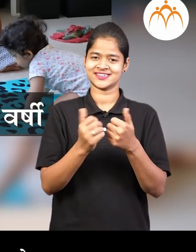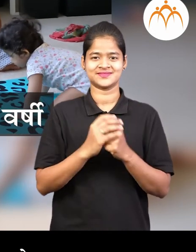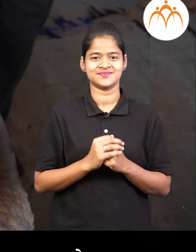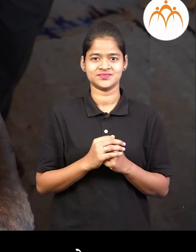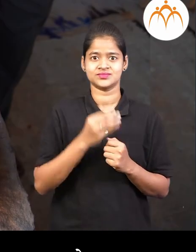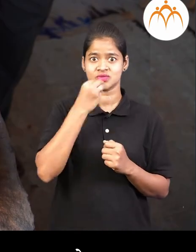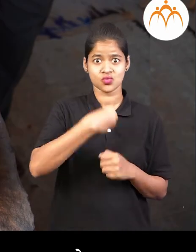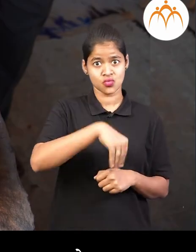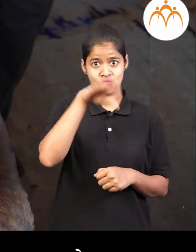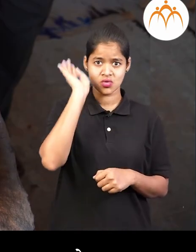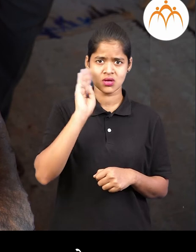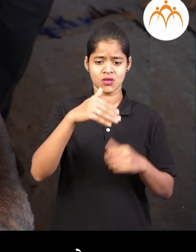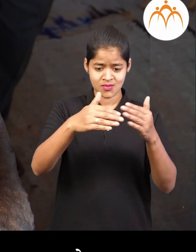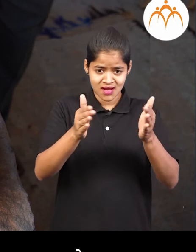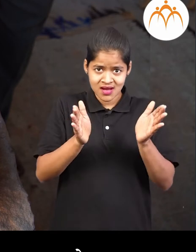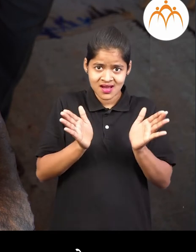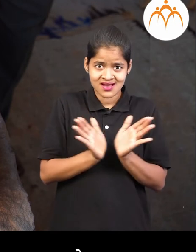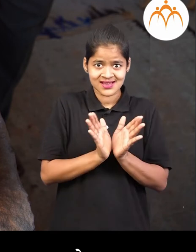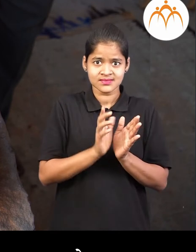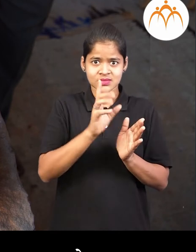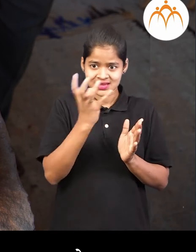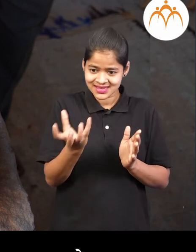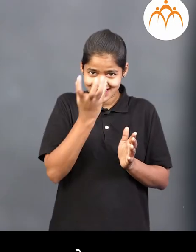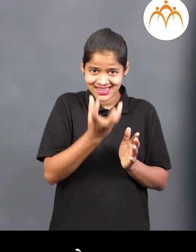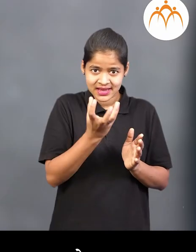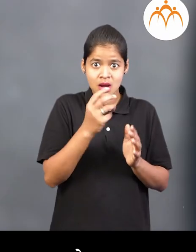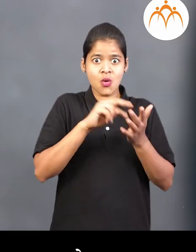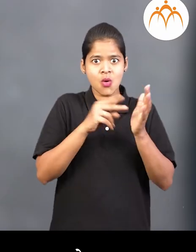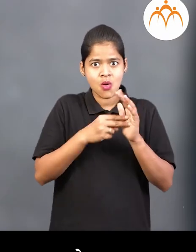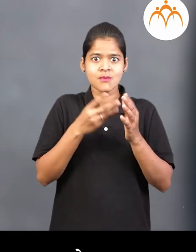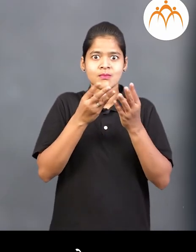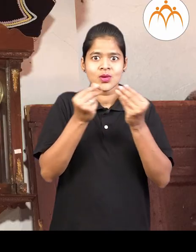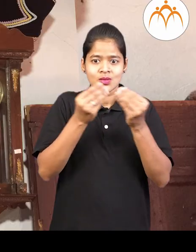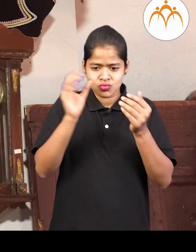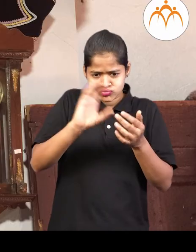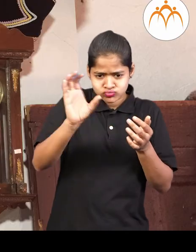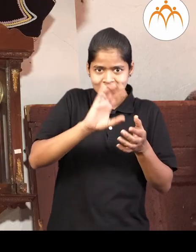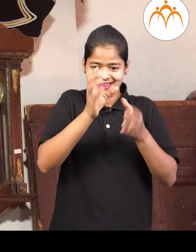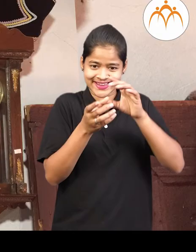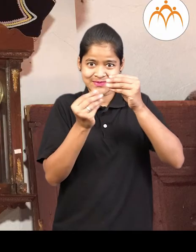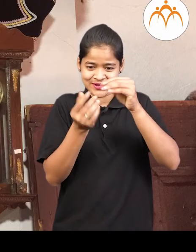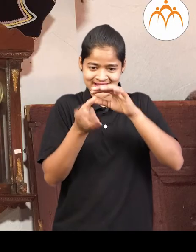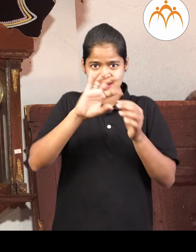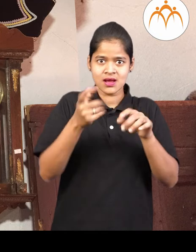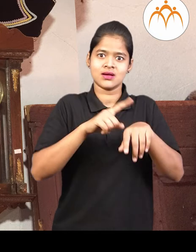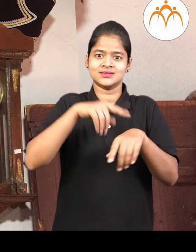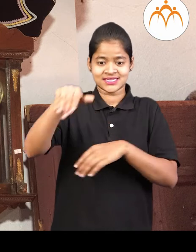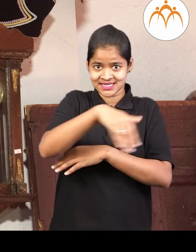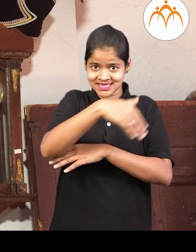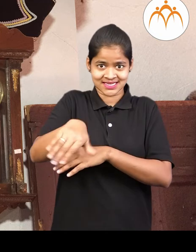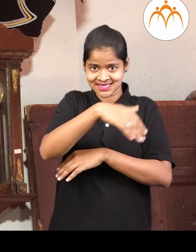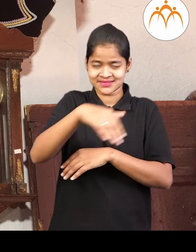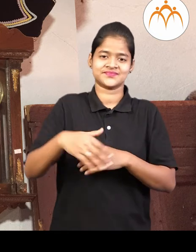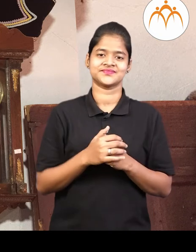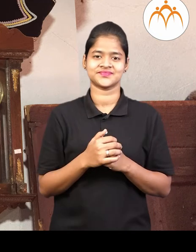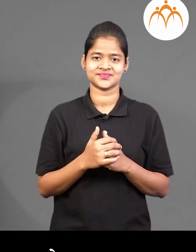पूर्वी चा काड़ी वेल मोजने सठी घटी का पात्र, वालूचे घड़्याल, लंबकाचे घड़्याले, आशी साधने वाप्रत समझू